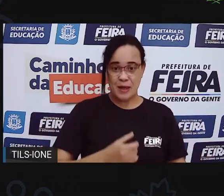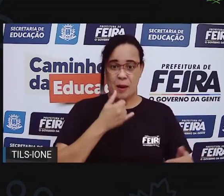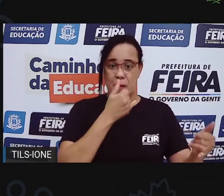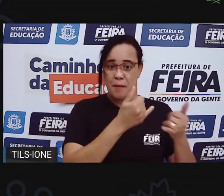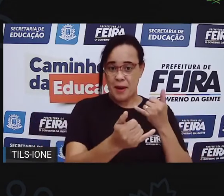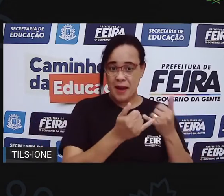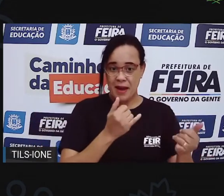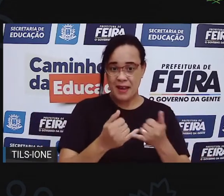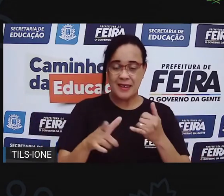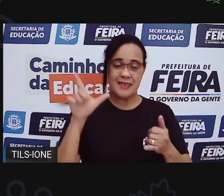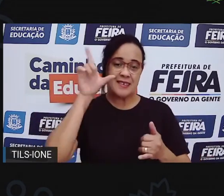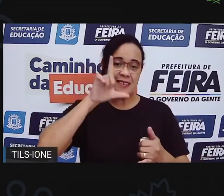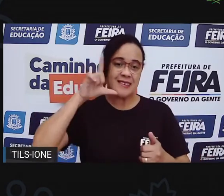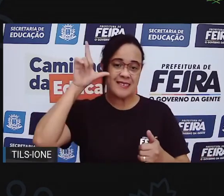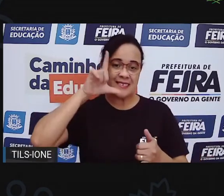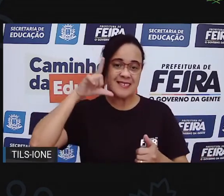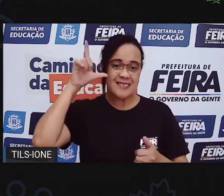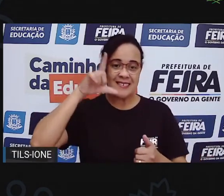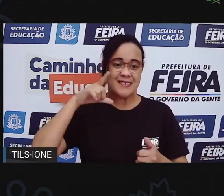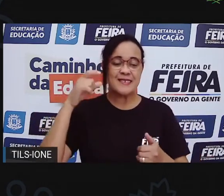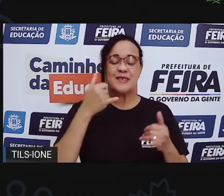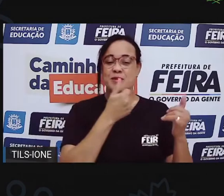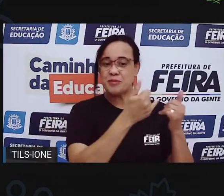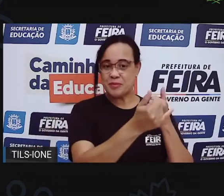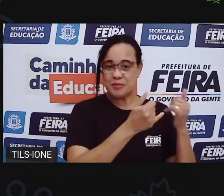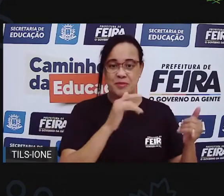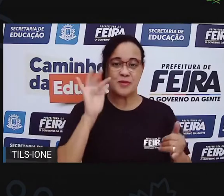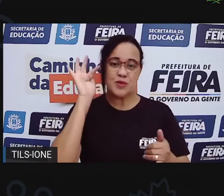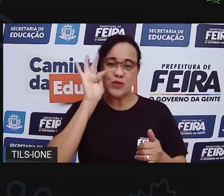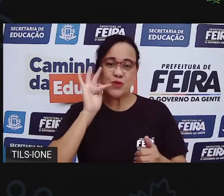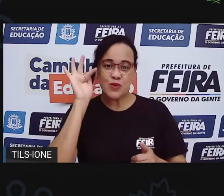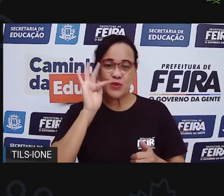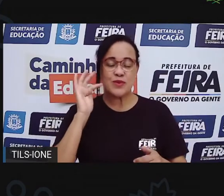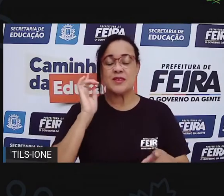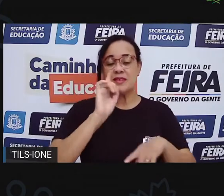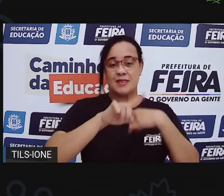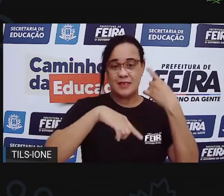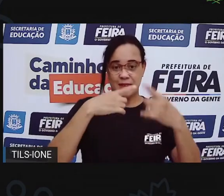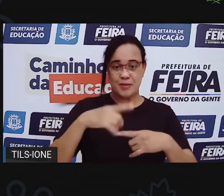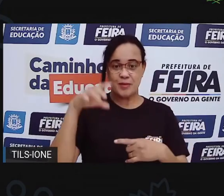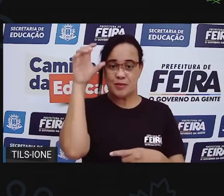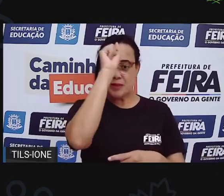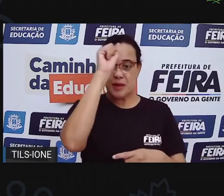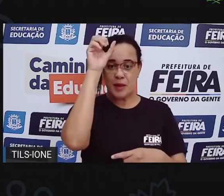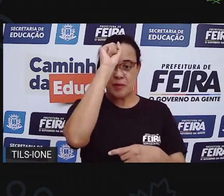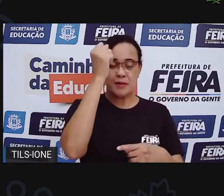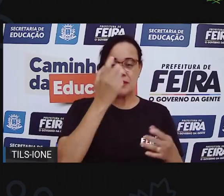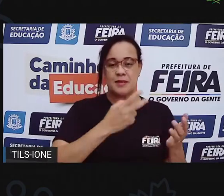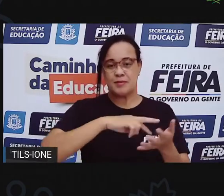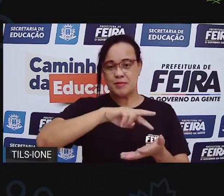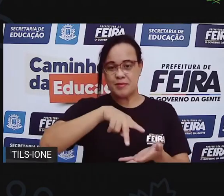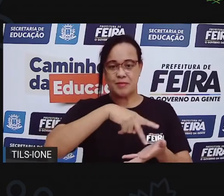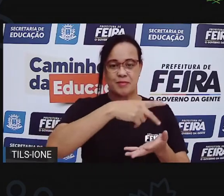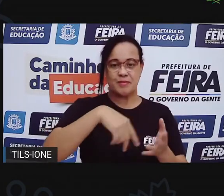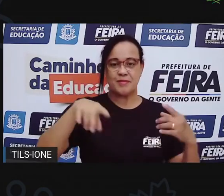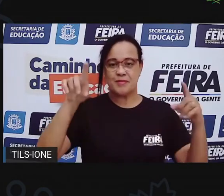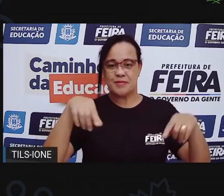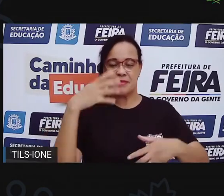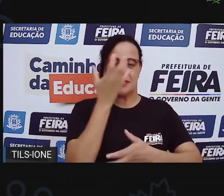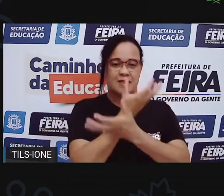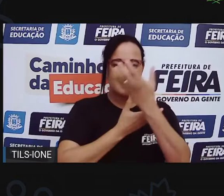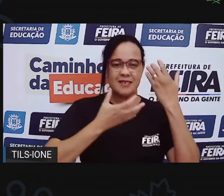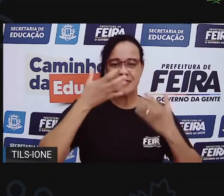legume, legume que parece fruta. E depois a gente vai aprender a dançar, a cantar e